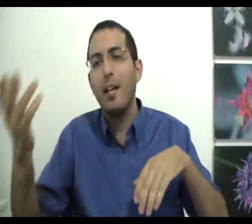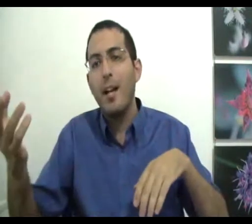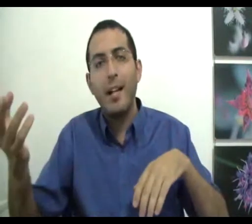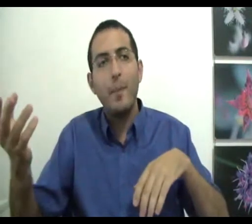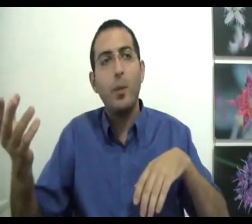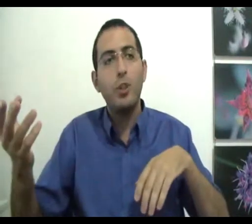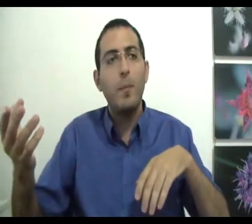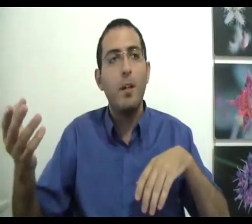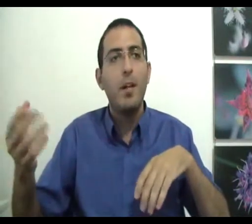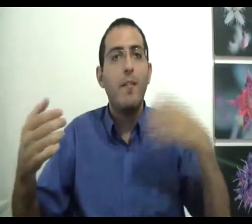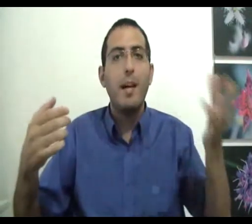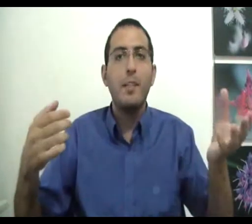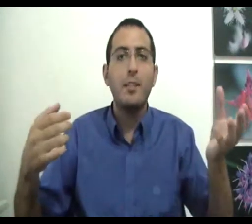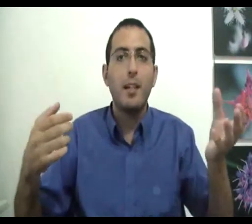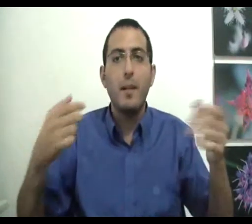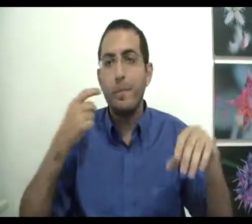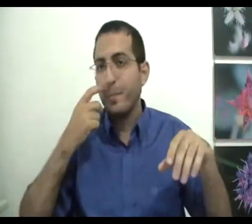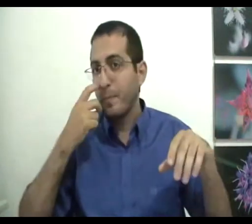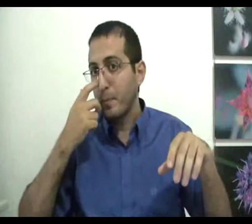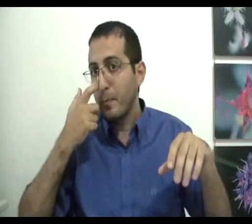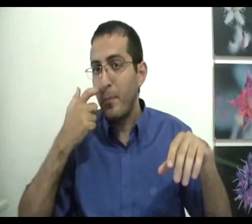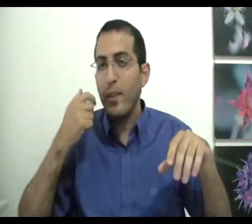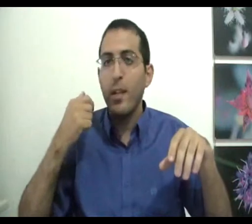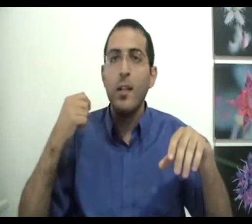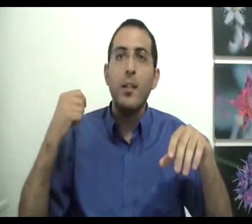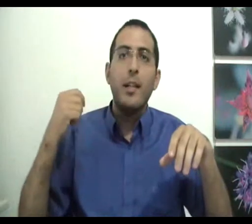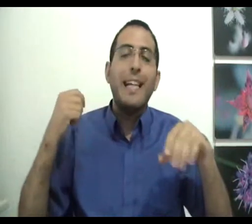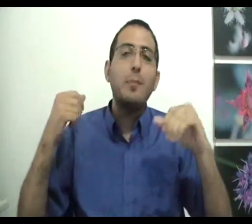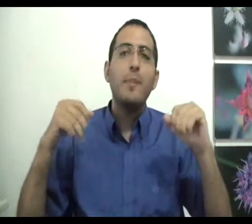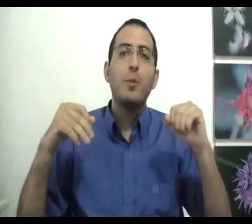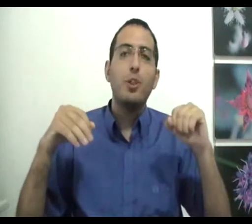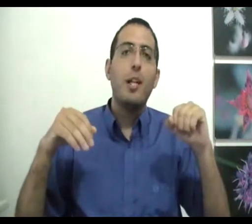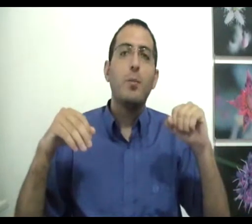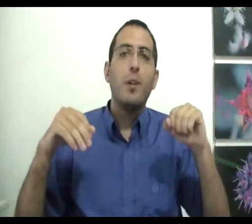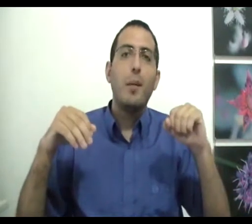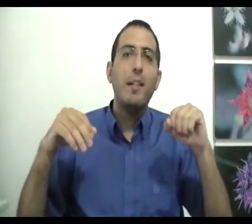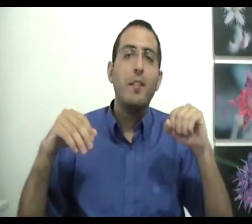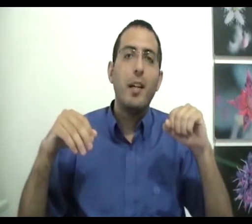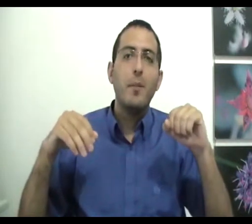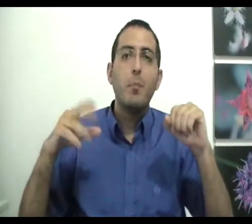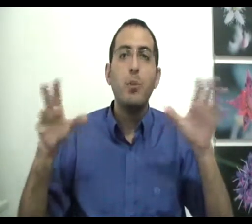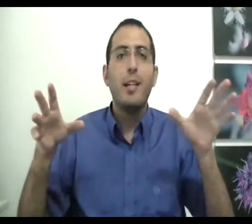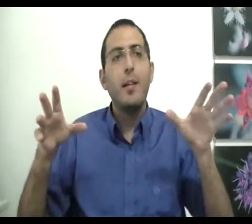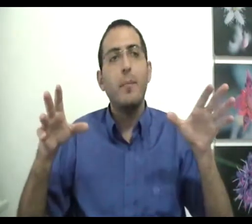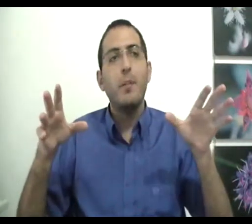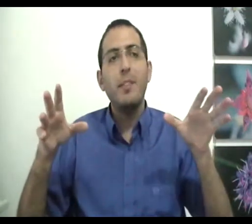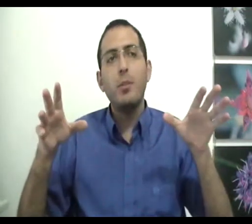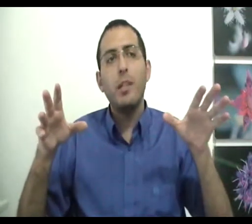גם את החושים וגם את השכל יש במציאות שלנו הרבה דברים מוזרים מה זאת אומרת